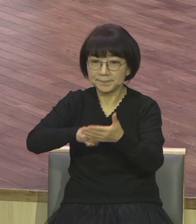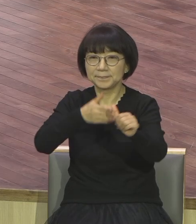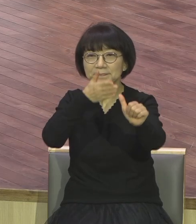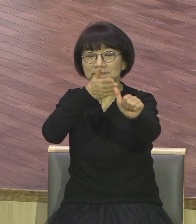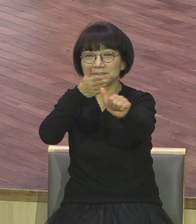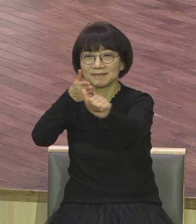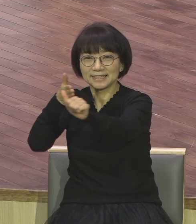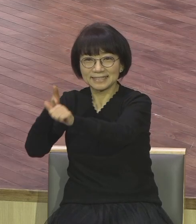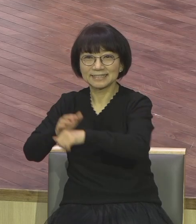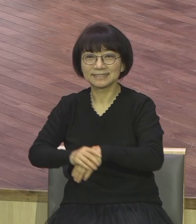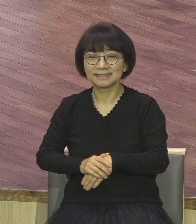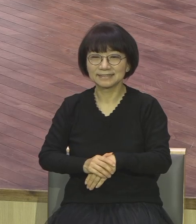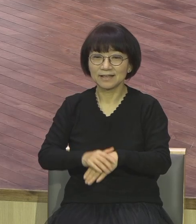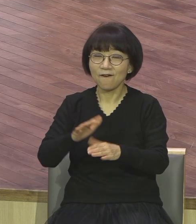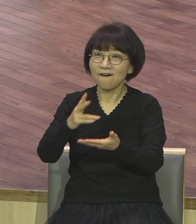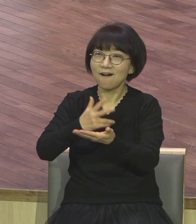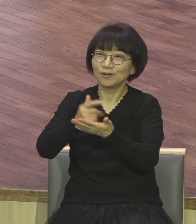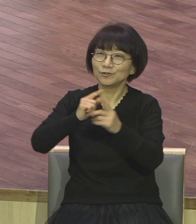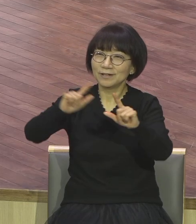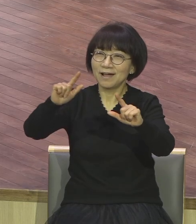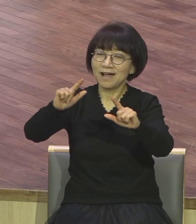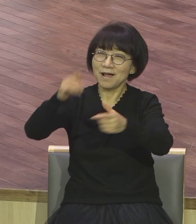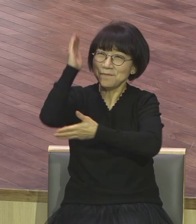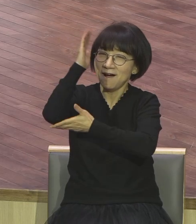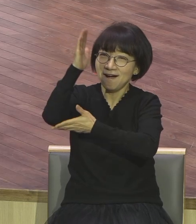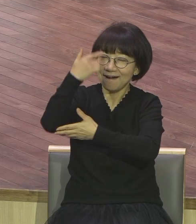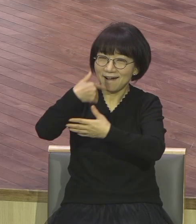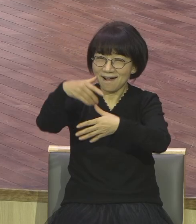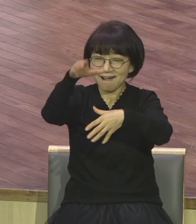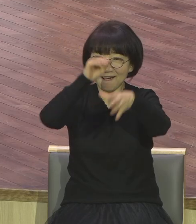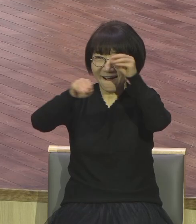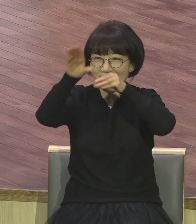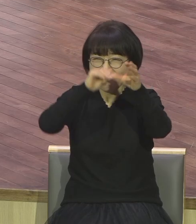강단은 통해 은혜 받았는데 옆사람이 부정적인 말을 턱해